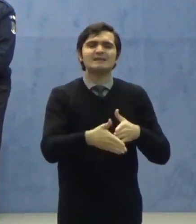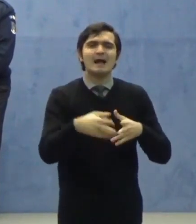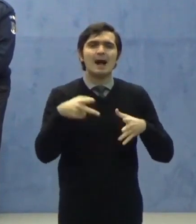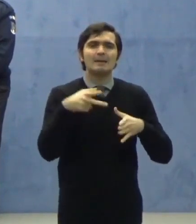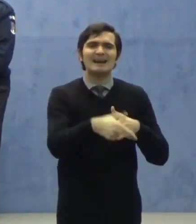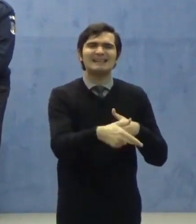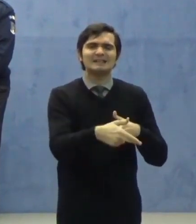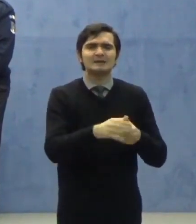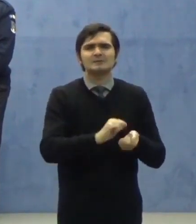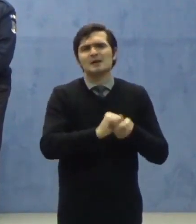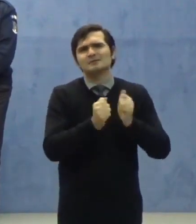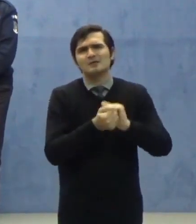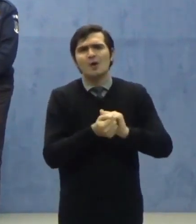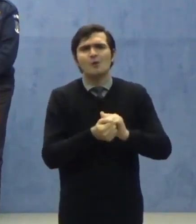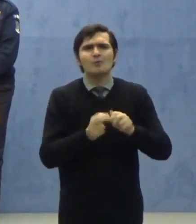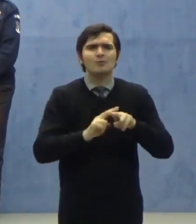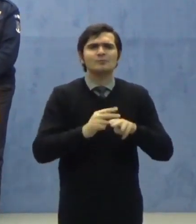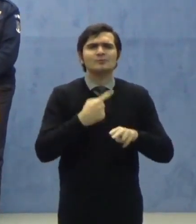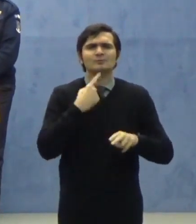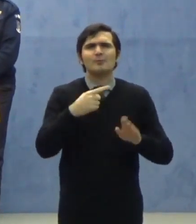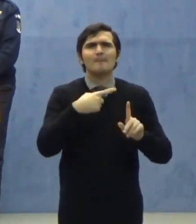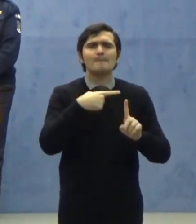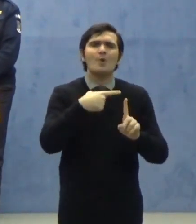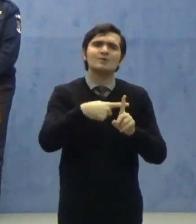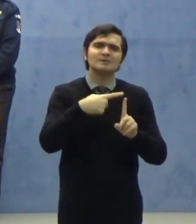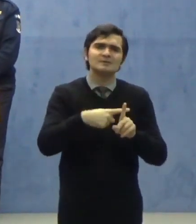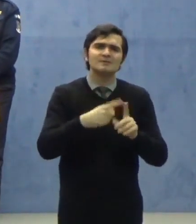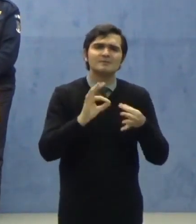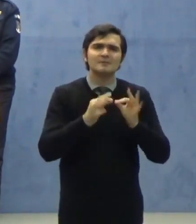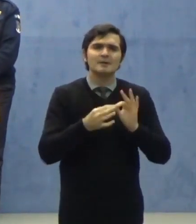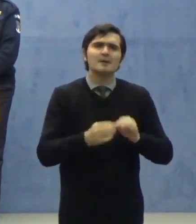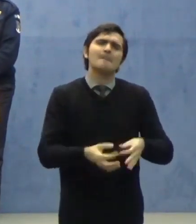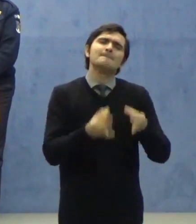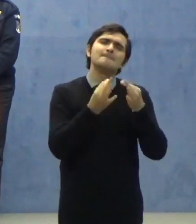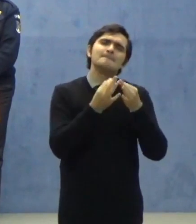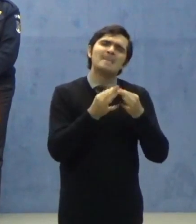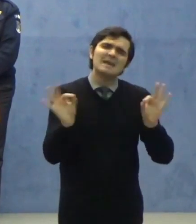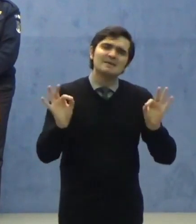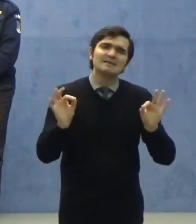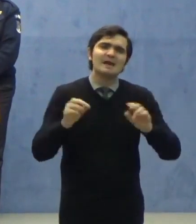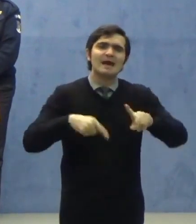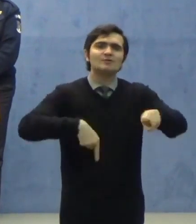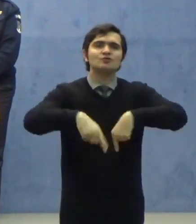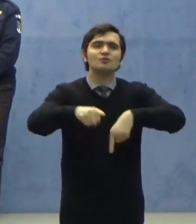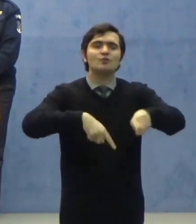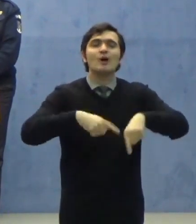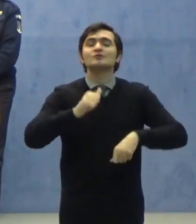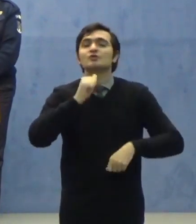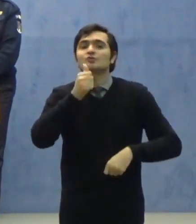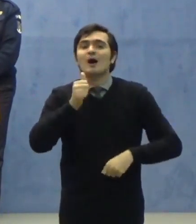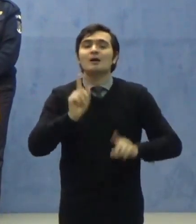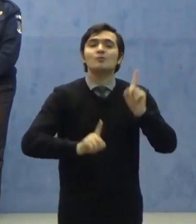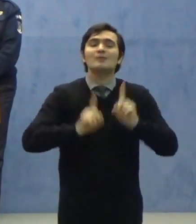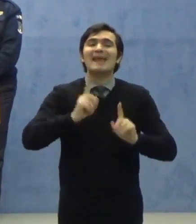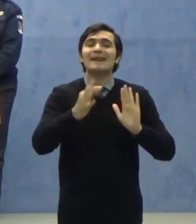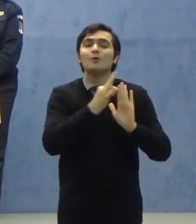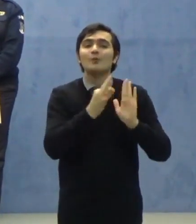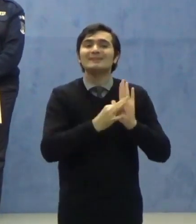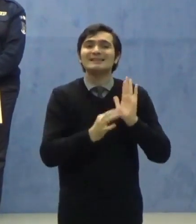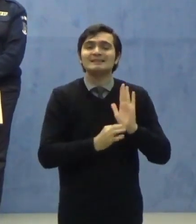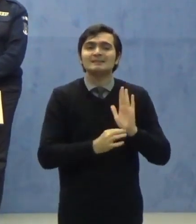în termen pozitiv, permiterea circulației doar în anumite condiții.